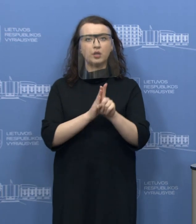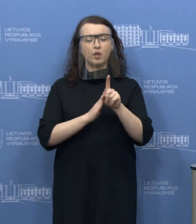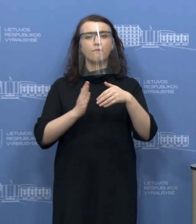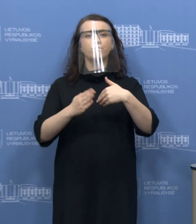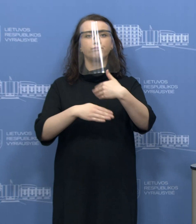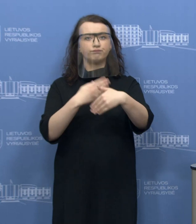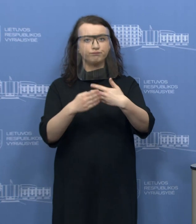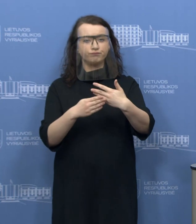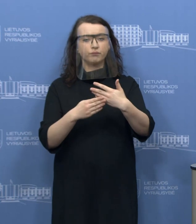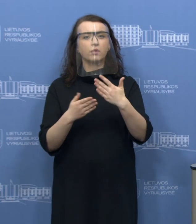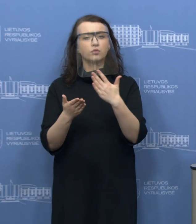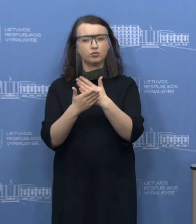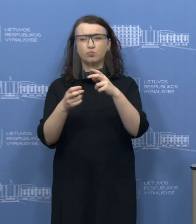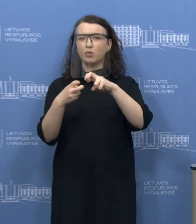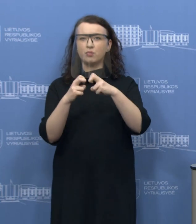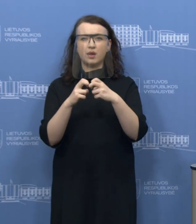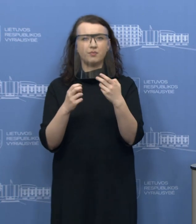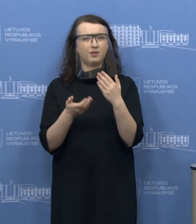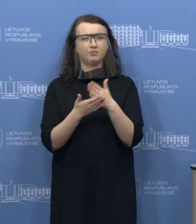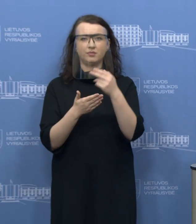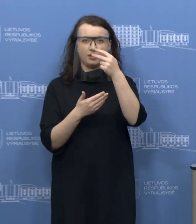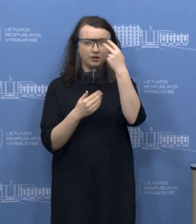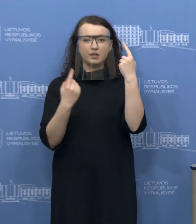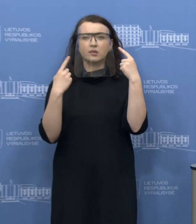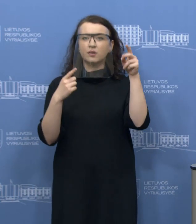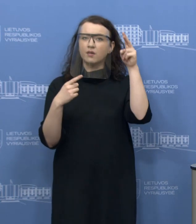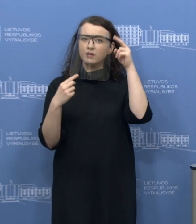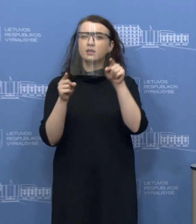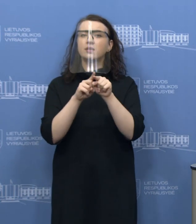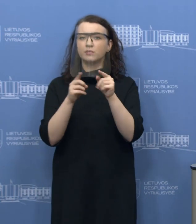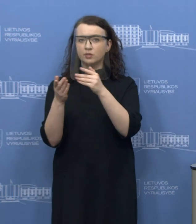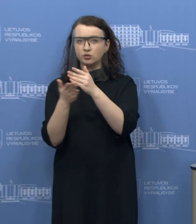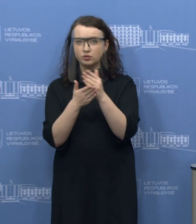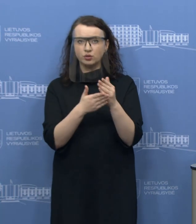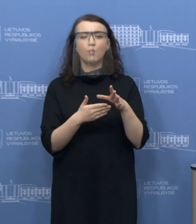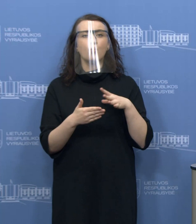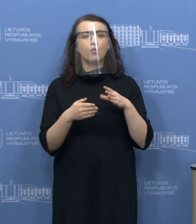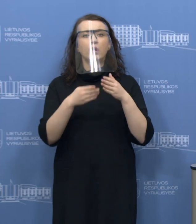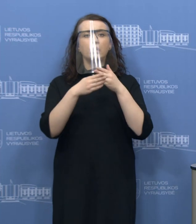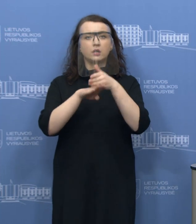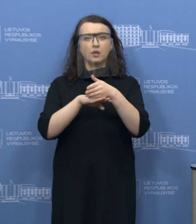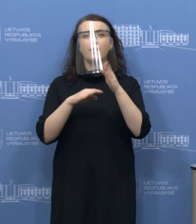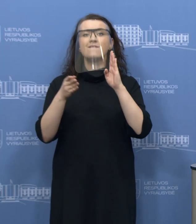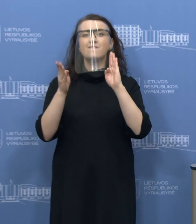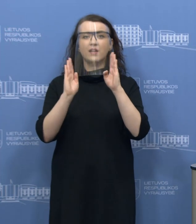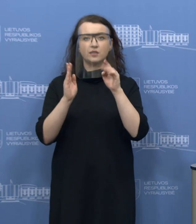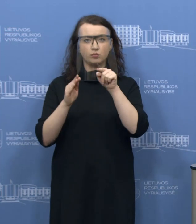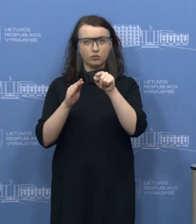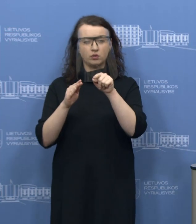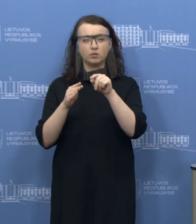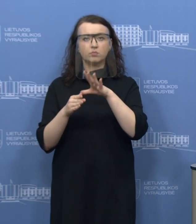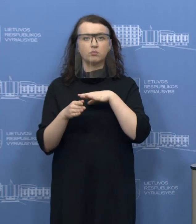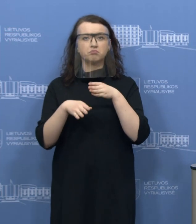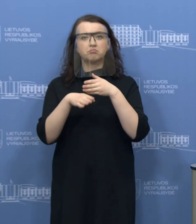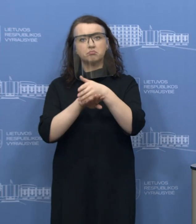susiduria visą Europos Sąjungą ir yra kaiptasi į Facebooką taip pat. Ir mes savo ruoštų, kaip priežiūra